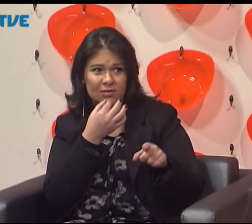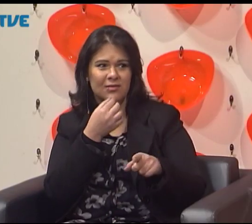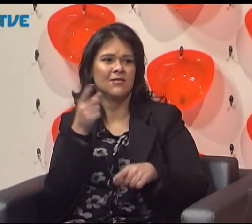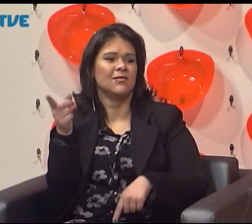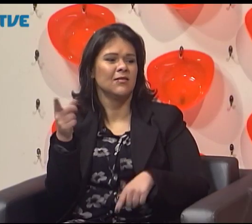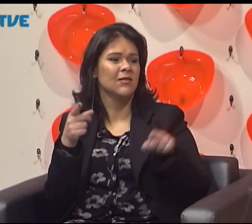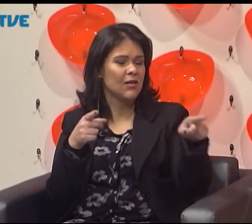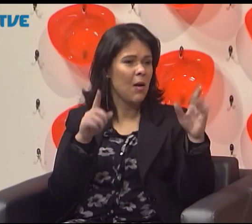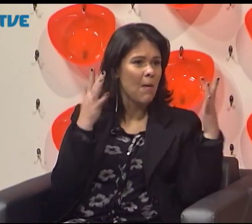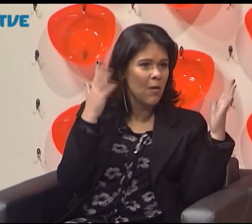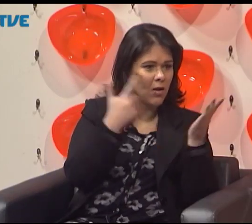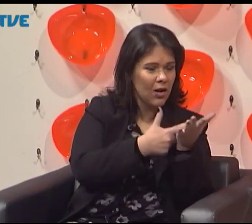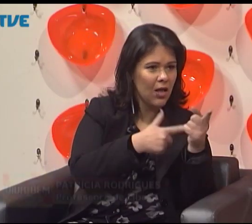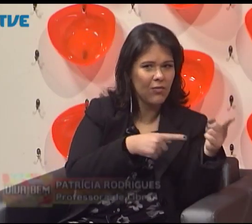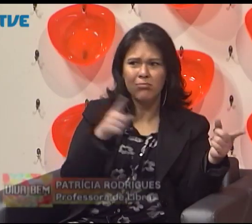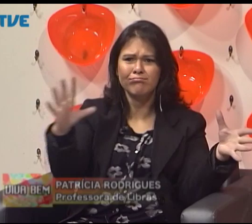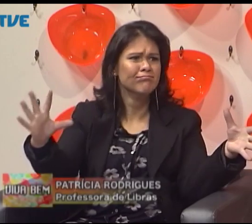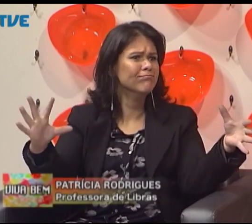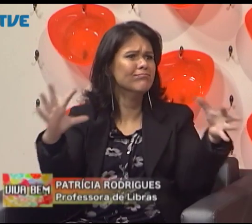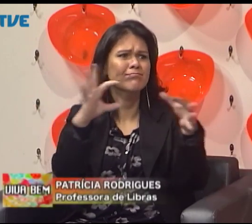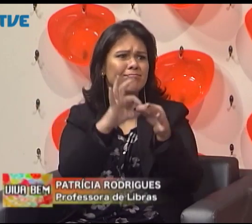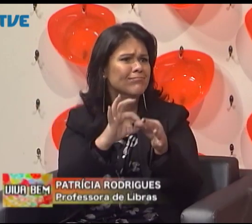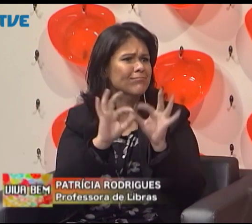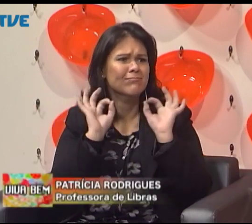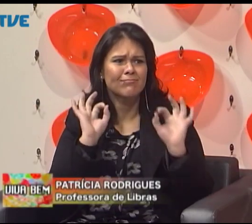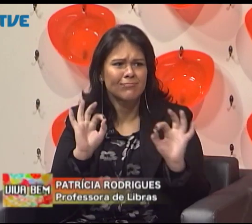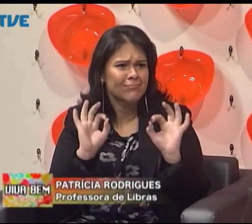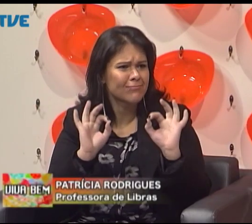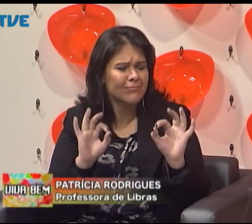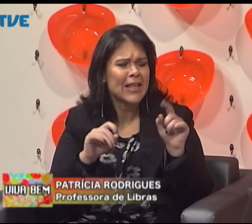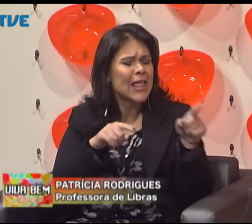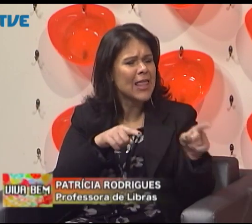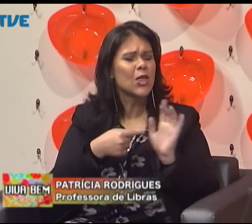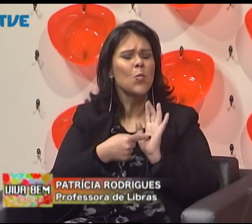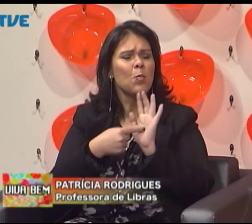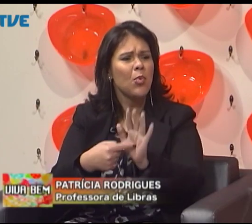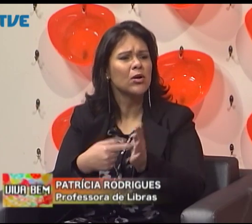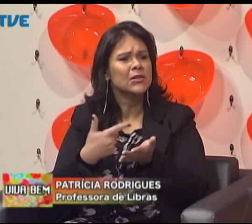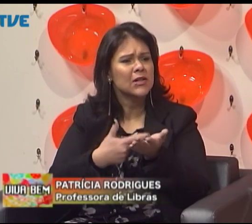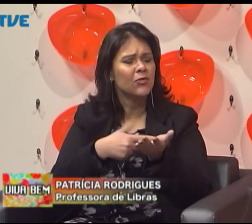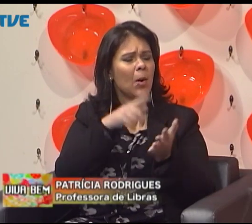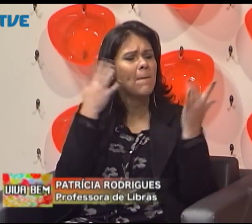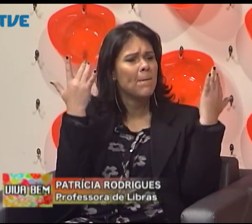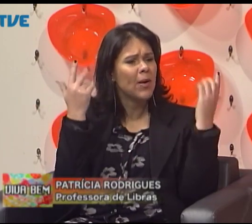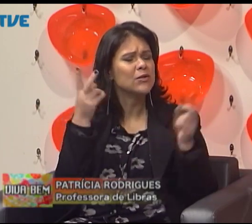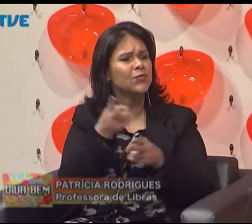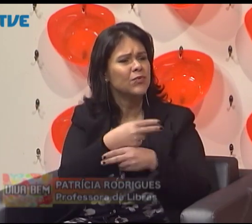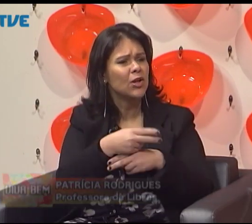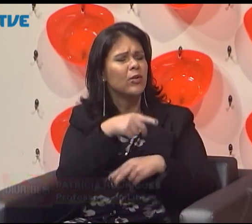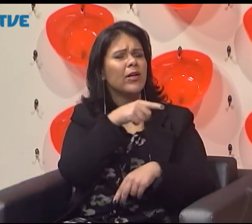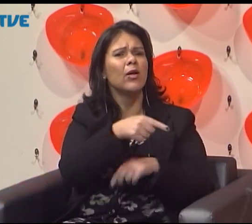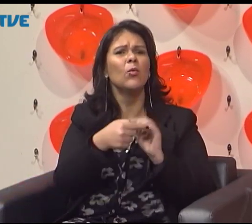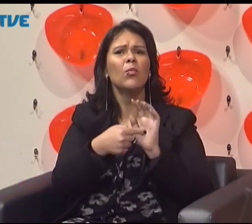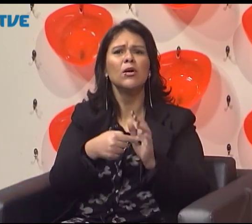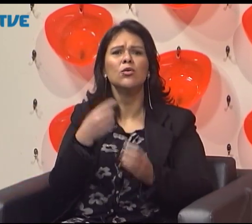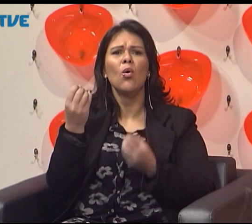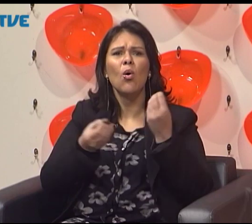Este livro, e eu acho que vamos linkar aqui com o que o Carlos falou, está muito perfeito isso. Mãos ao Vento